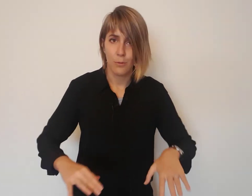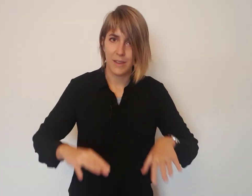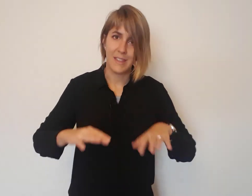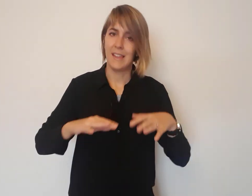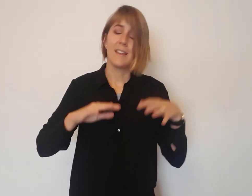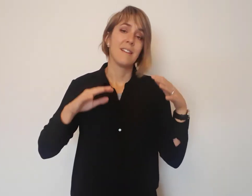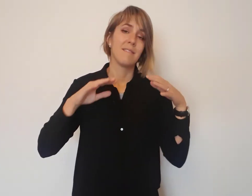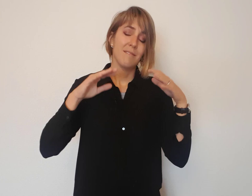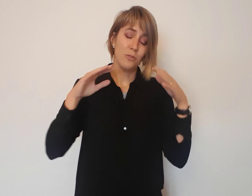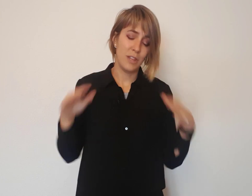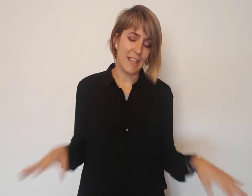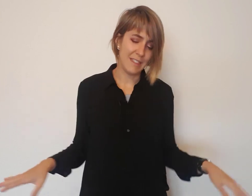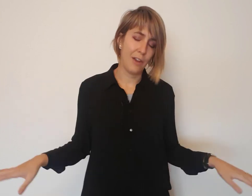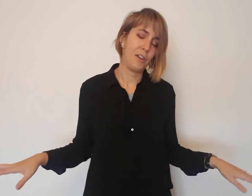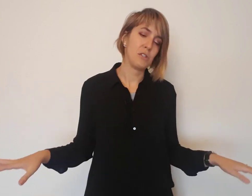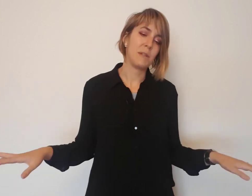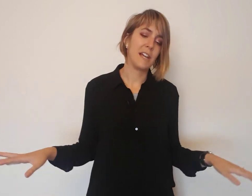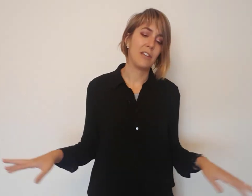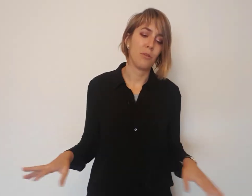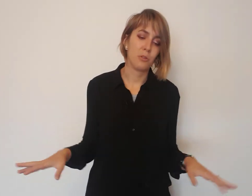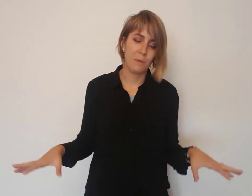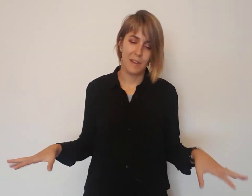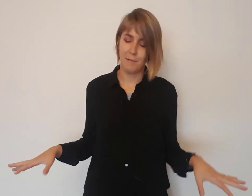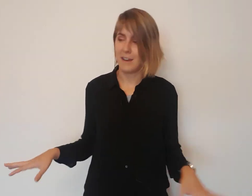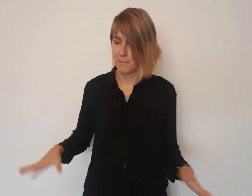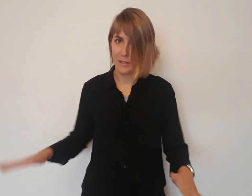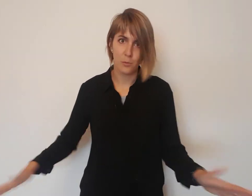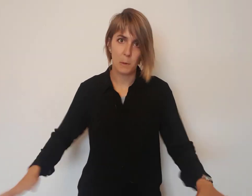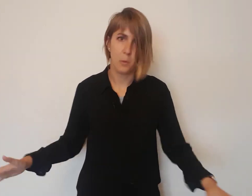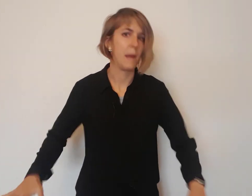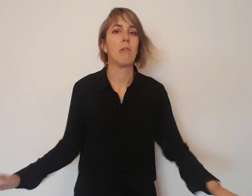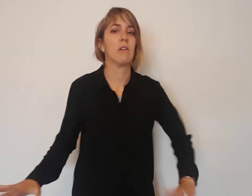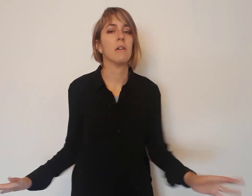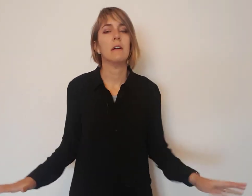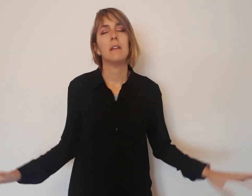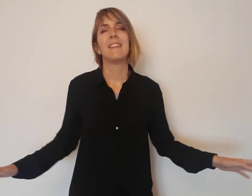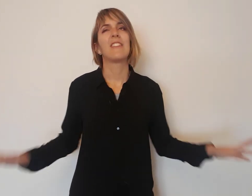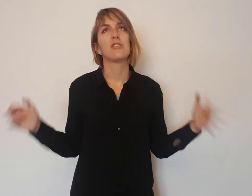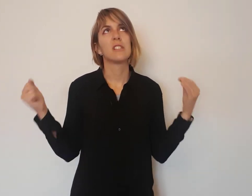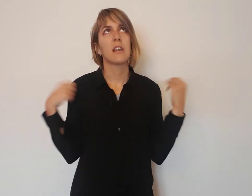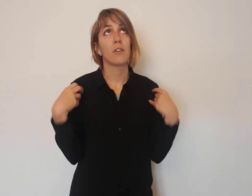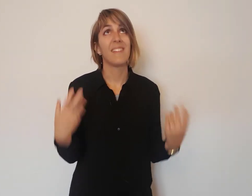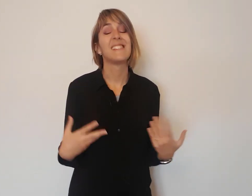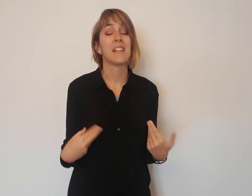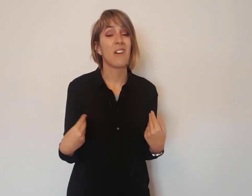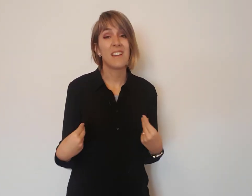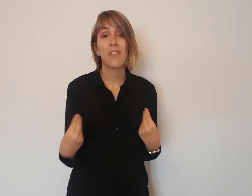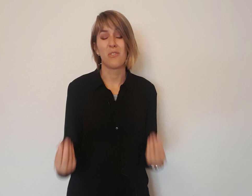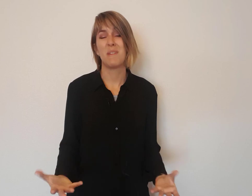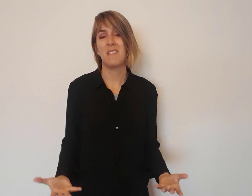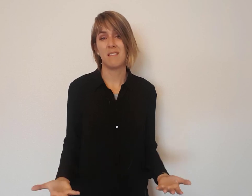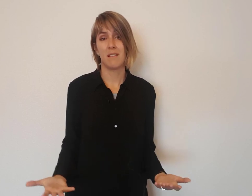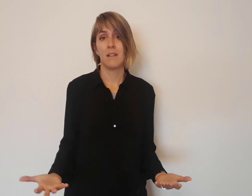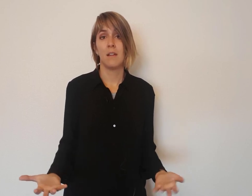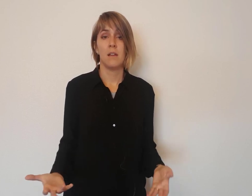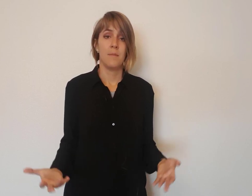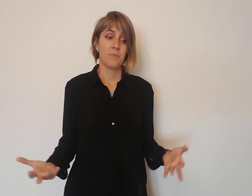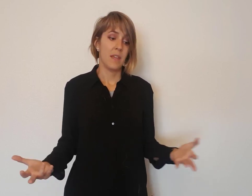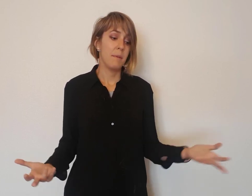durante un día entero en el hospital y todo el mundo me venía a ver en plan súper preocupado y yo diciendo si es que lo que necesitaba era dormir. Y me